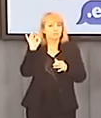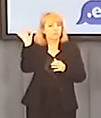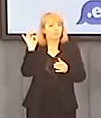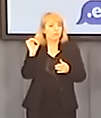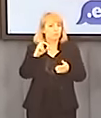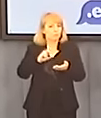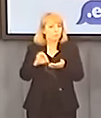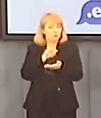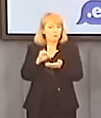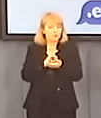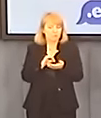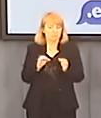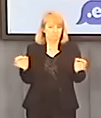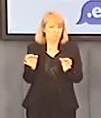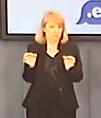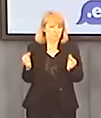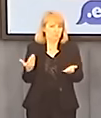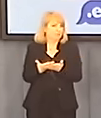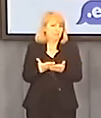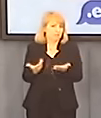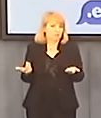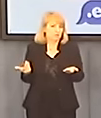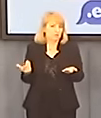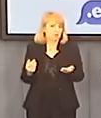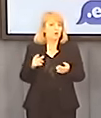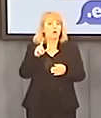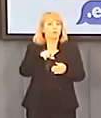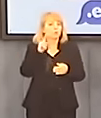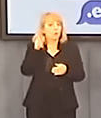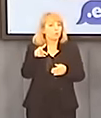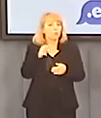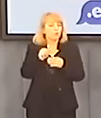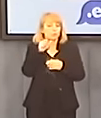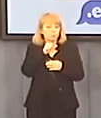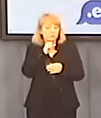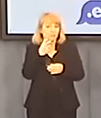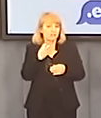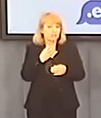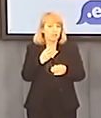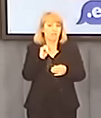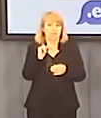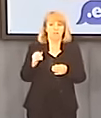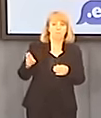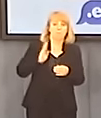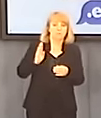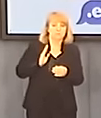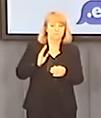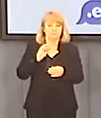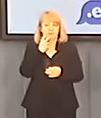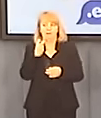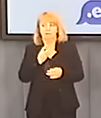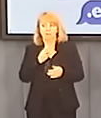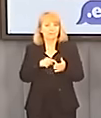demolowała polską energetykę prosumencką. Bo naszym zdaniem bezpieczeństwo energetyczne to nie tylko wielkie